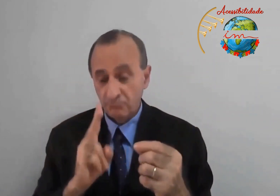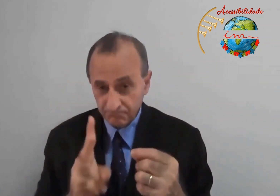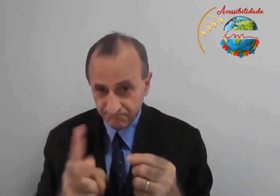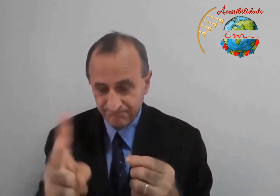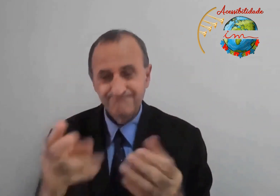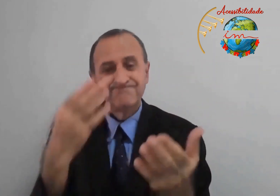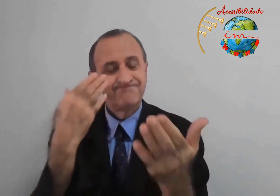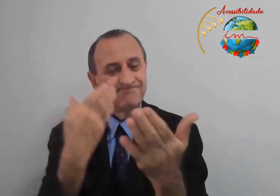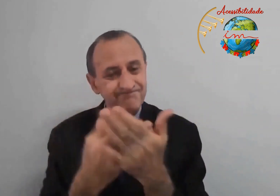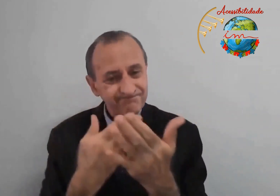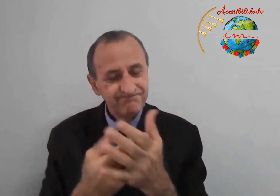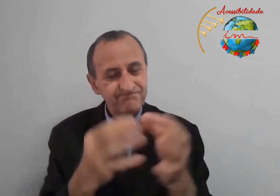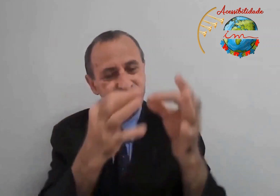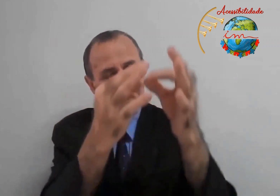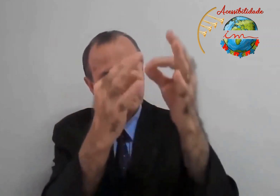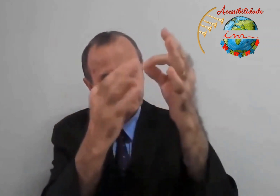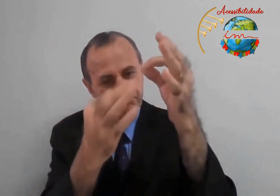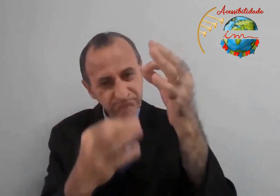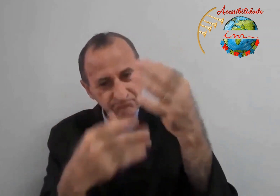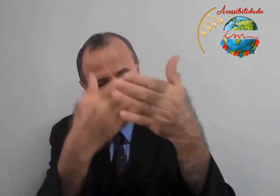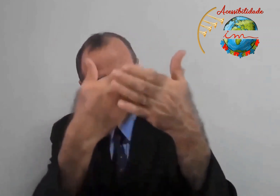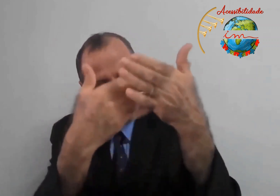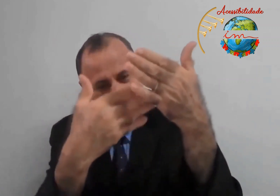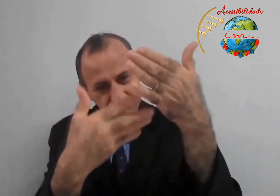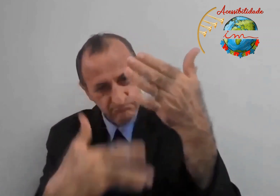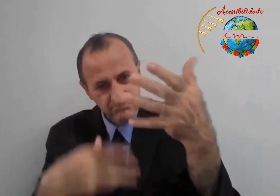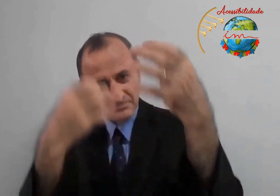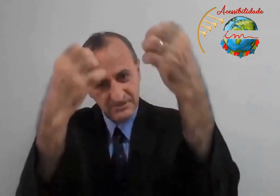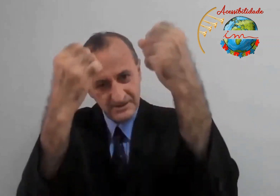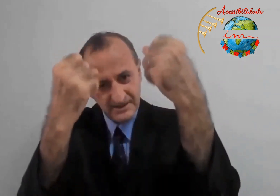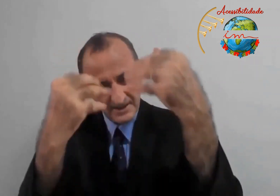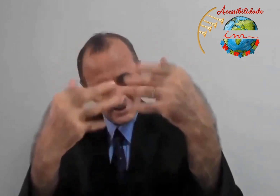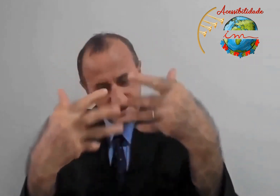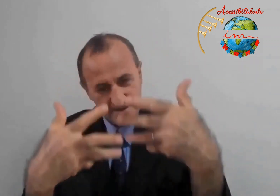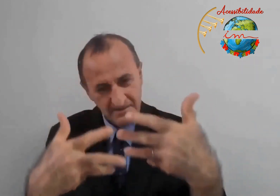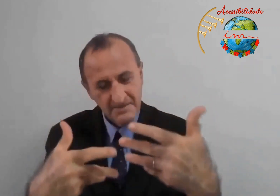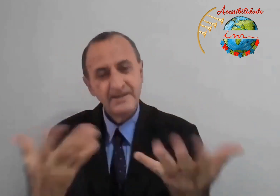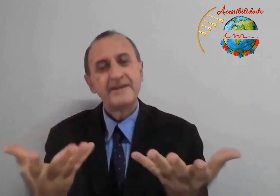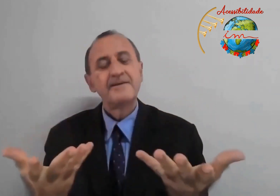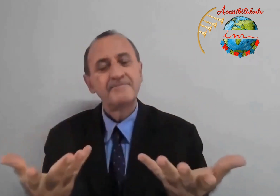daremos continuidade ao seu estudo, a explicá-la.